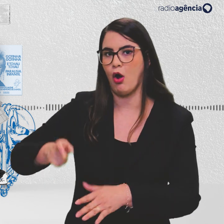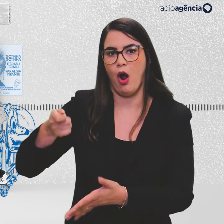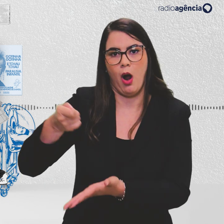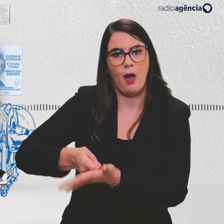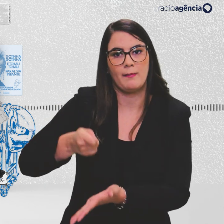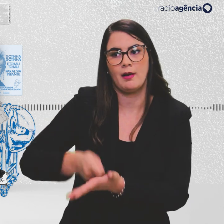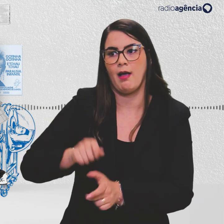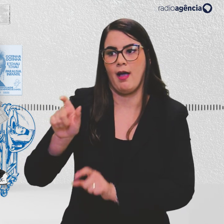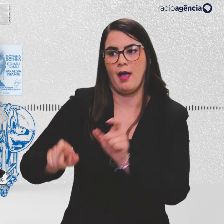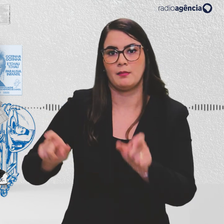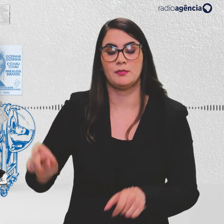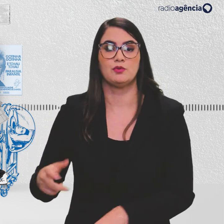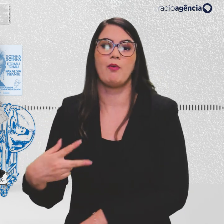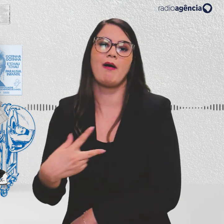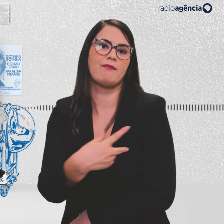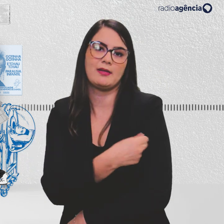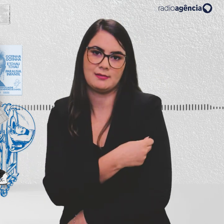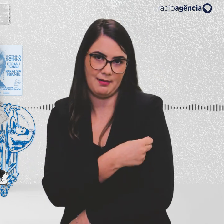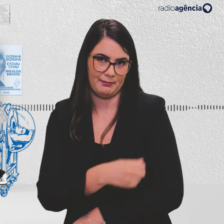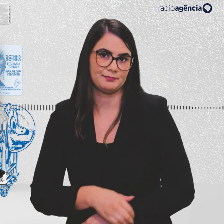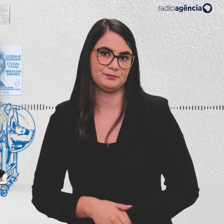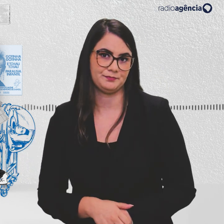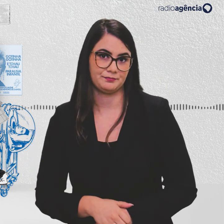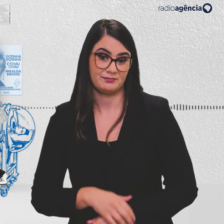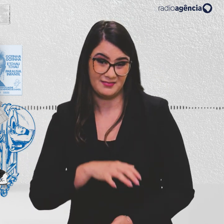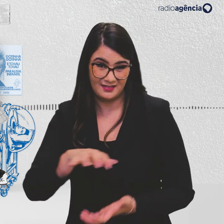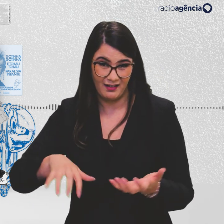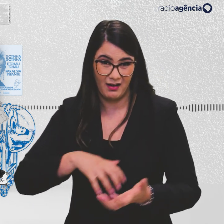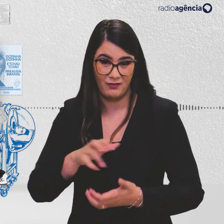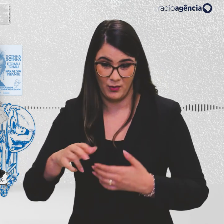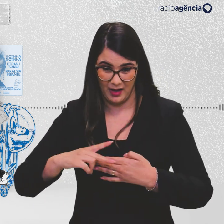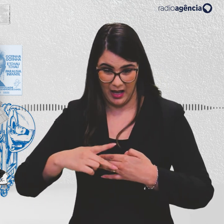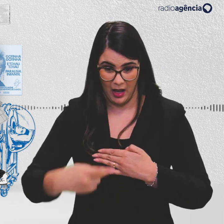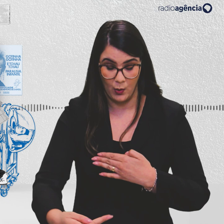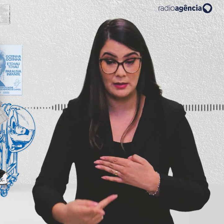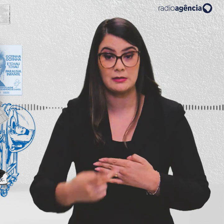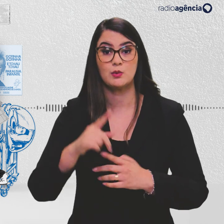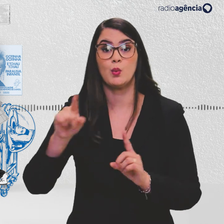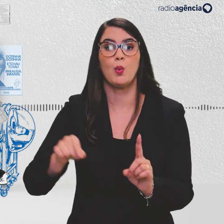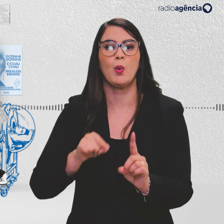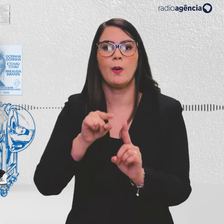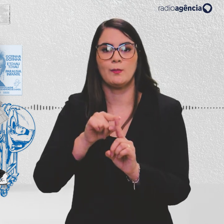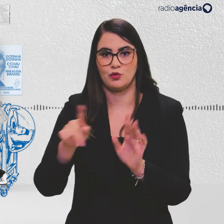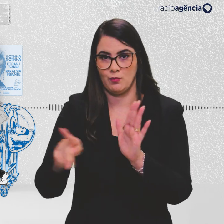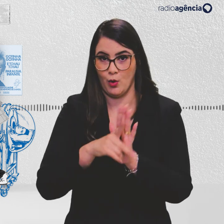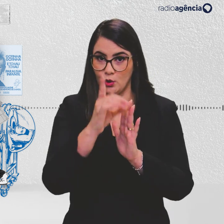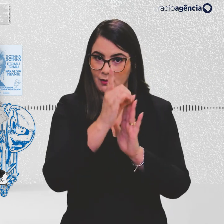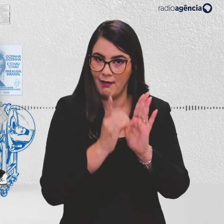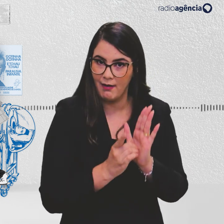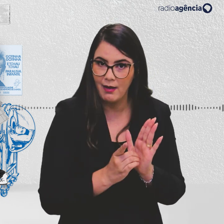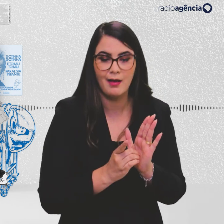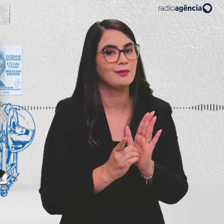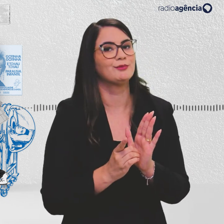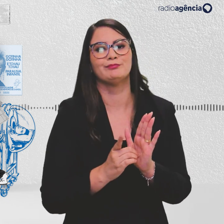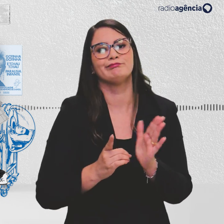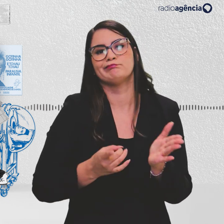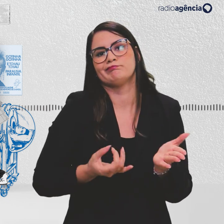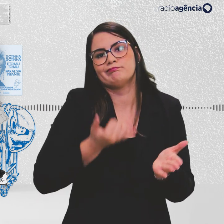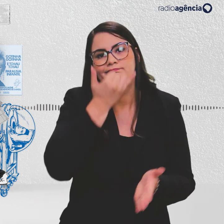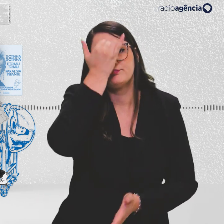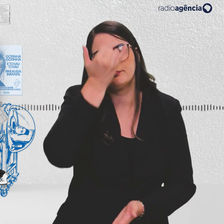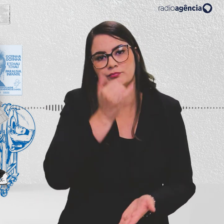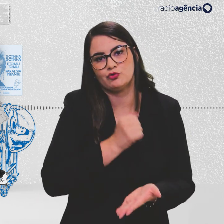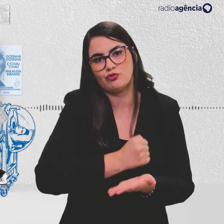obrigar as pessoas a se vacinarem. Com a revolta, o efeito pretendido pelo decreto acabou saindo pela culatra.